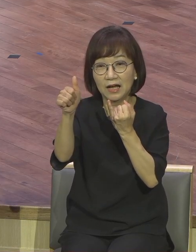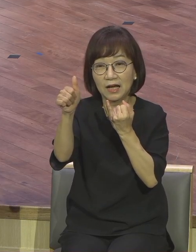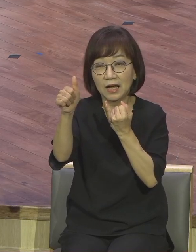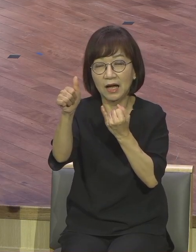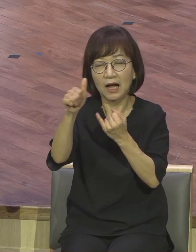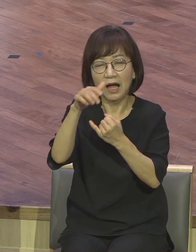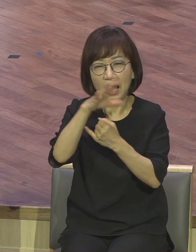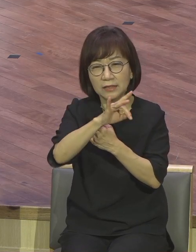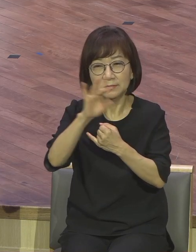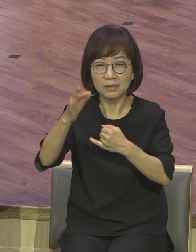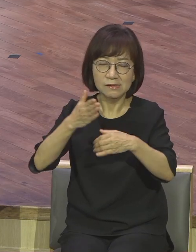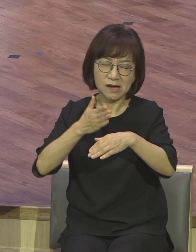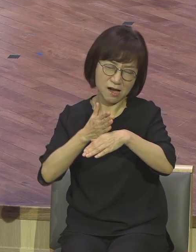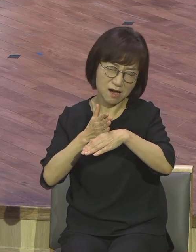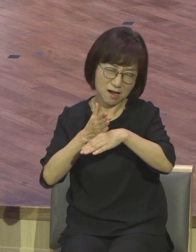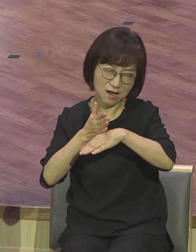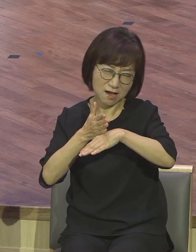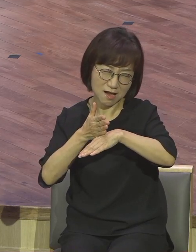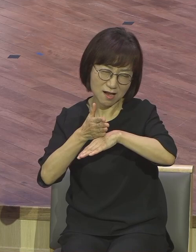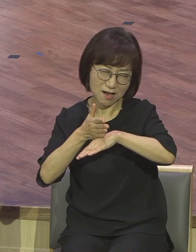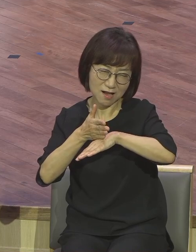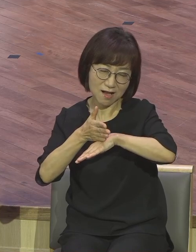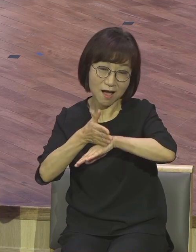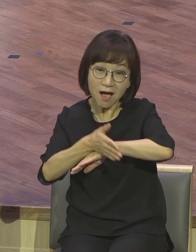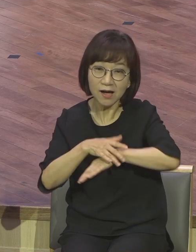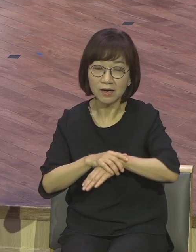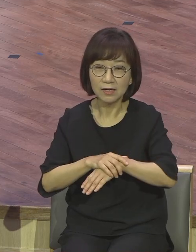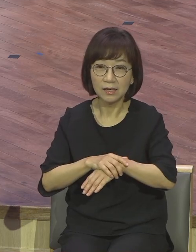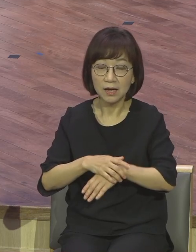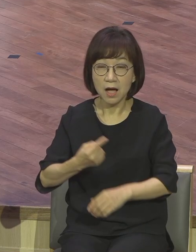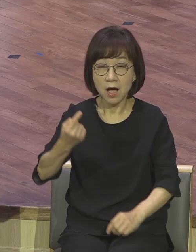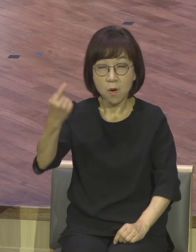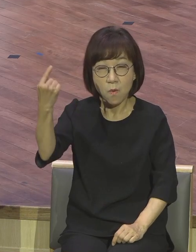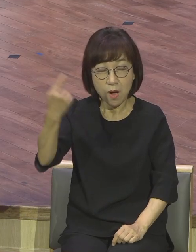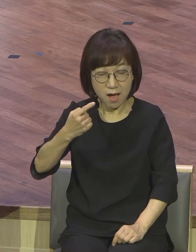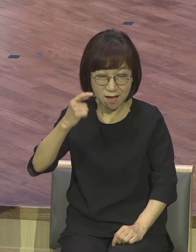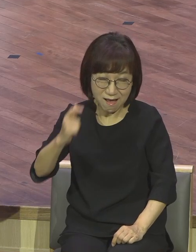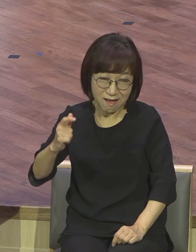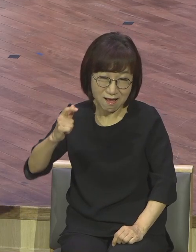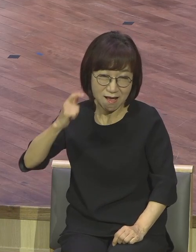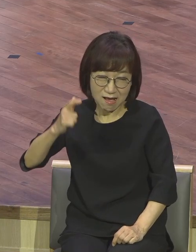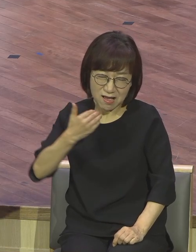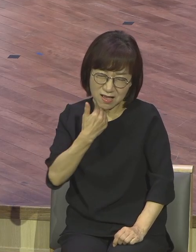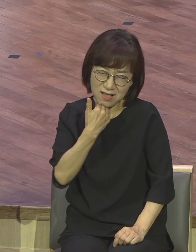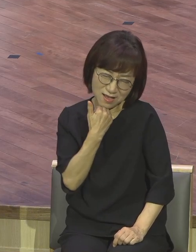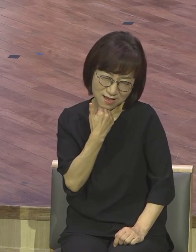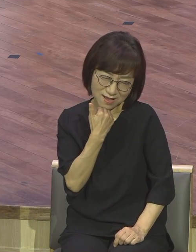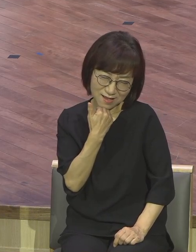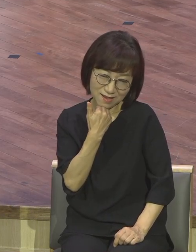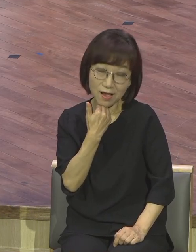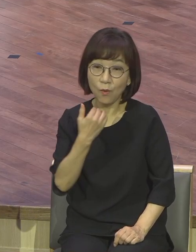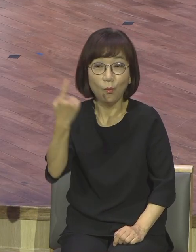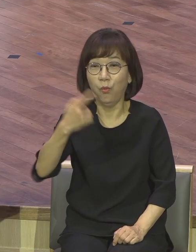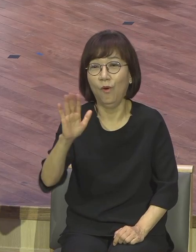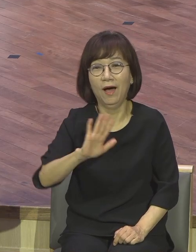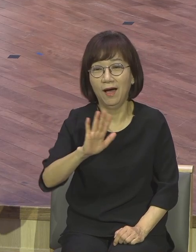종종 있었어요. 그러면 기다리다가 지쳐가지고 본문에 기록된 내용처럼 잠에